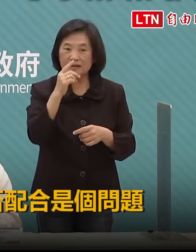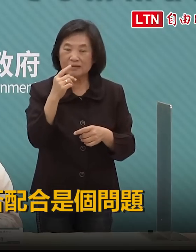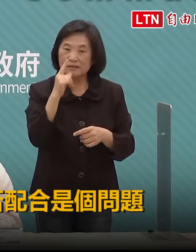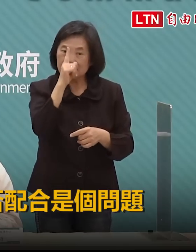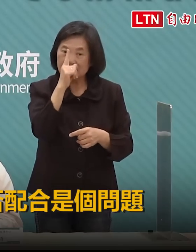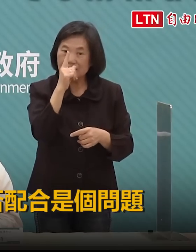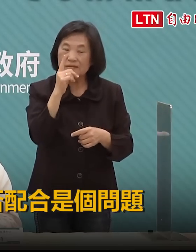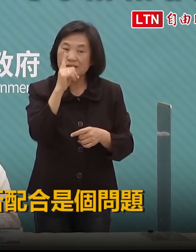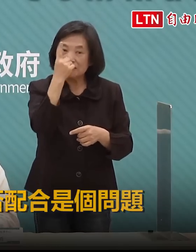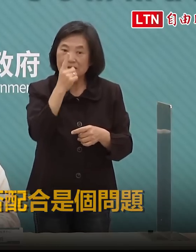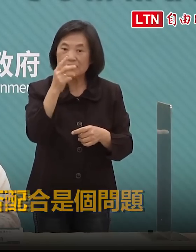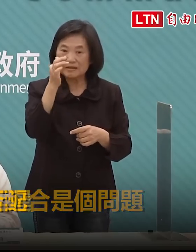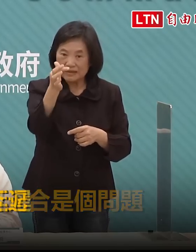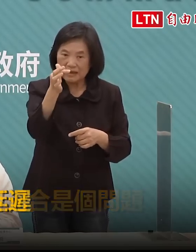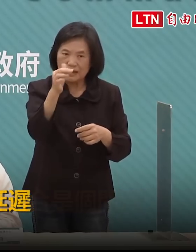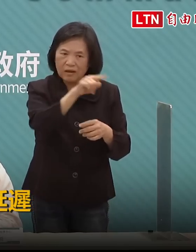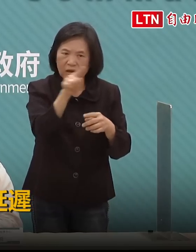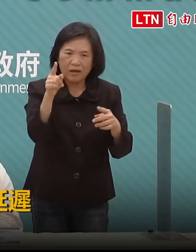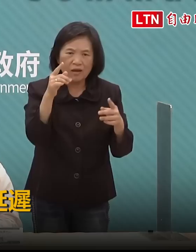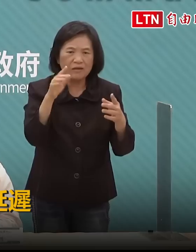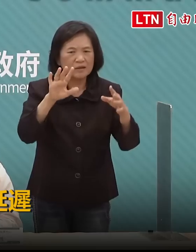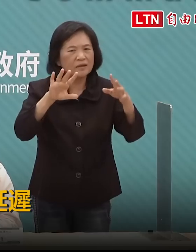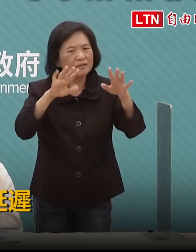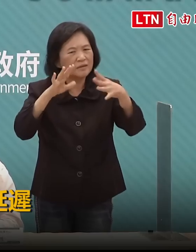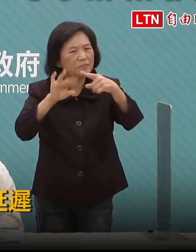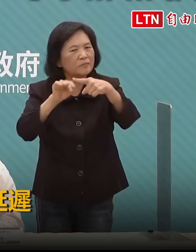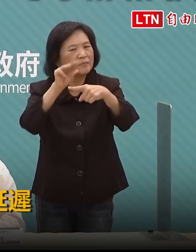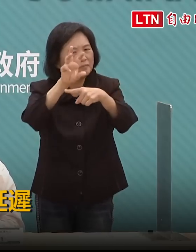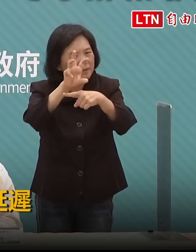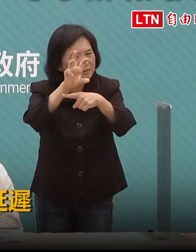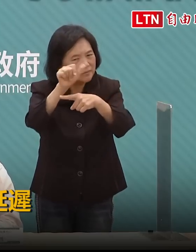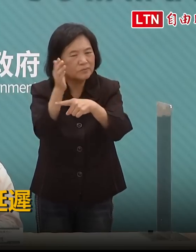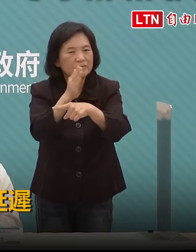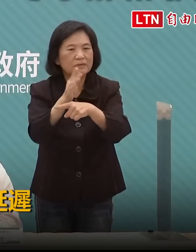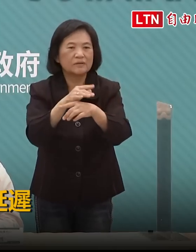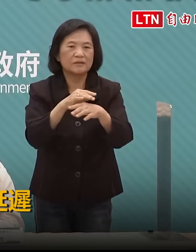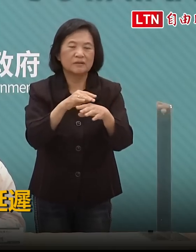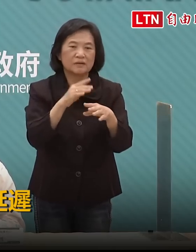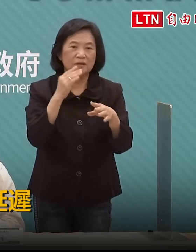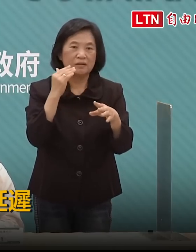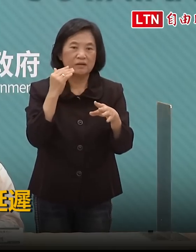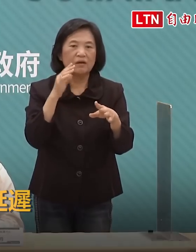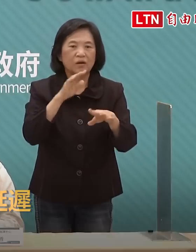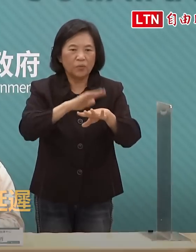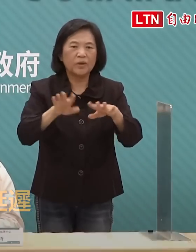R癢按照我們的數據上看起來就85%可是偽陽性蠻高的只有15%